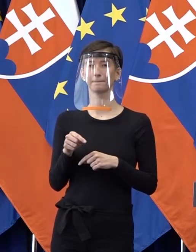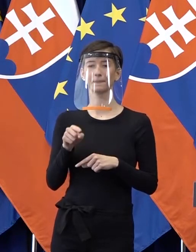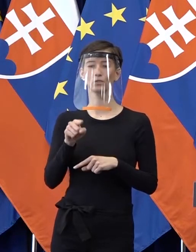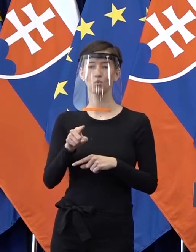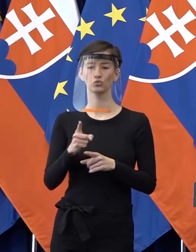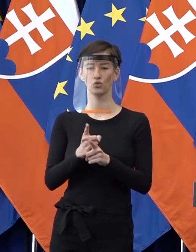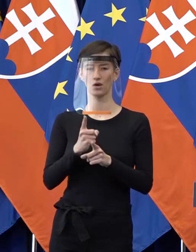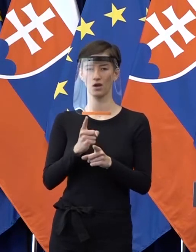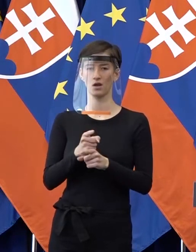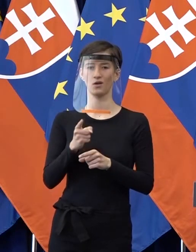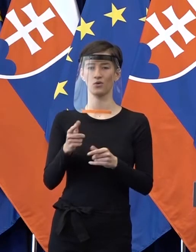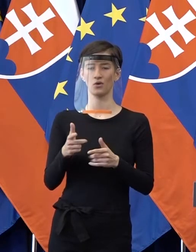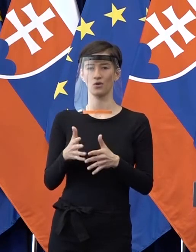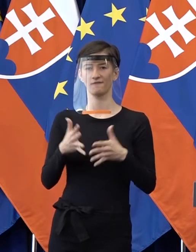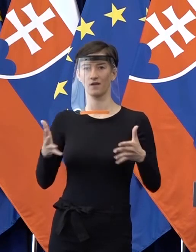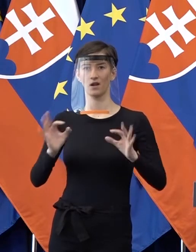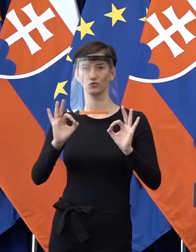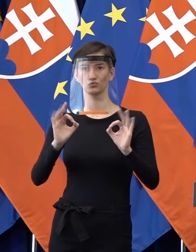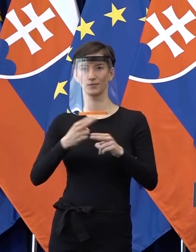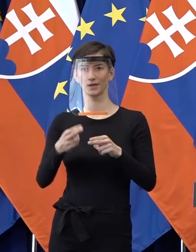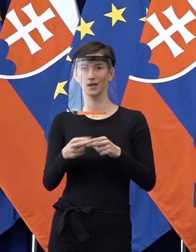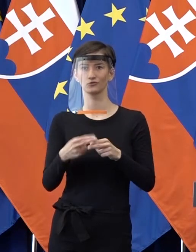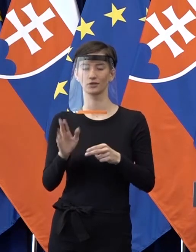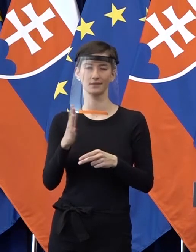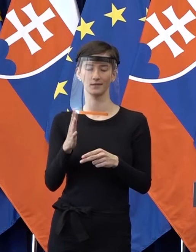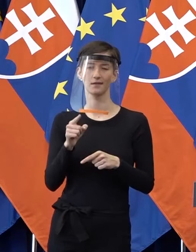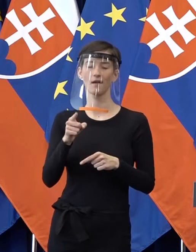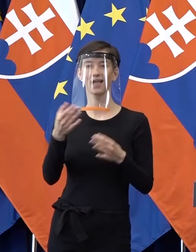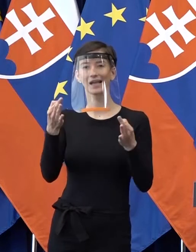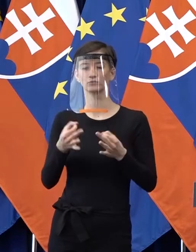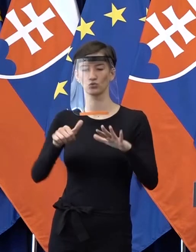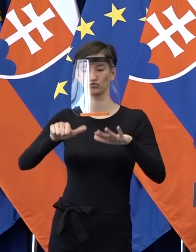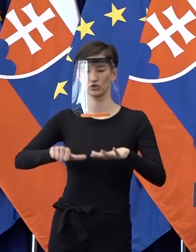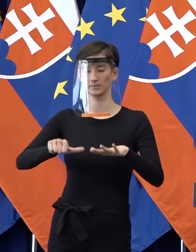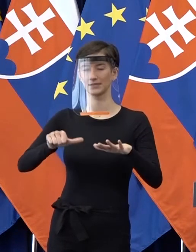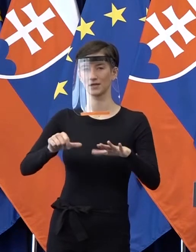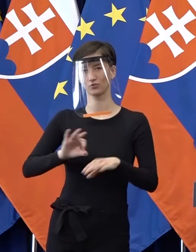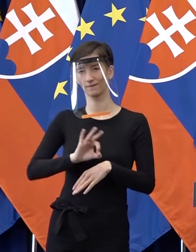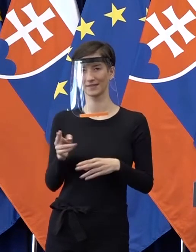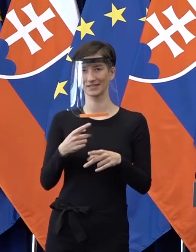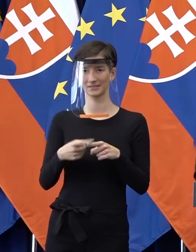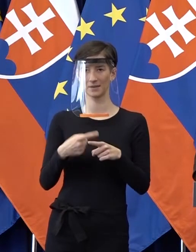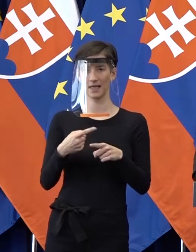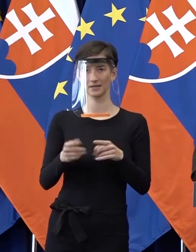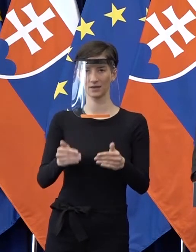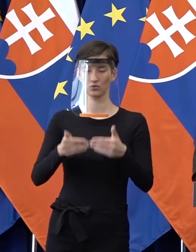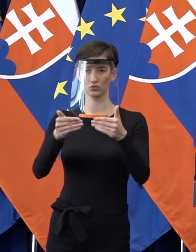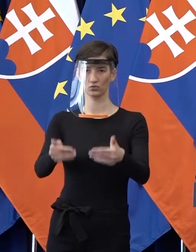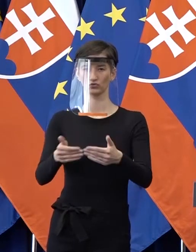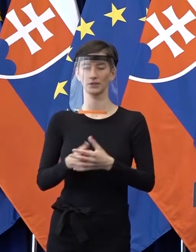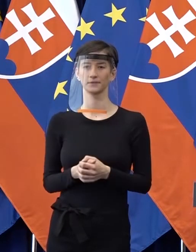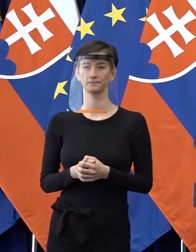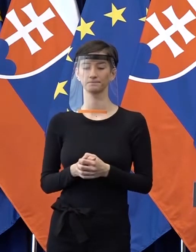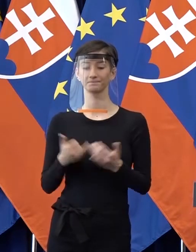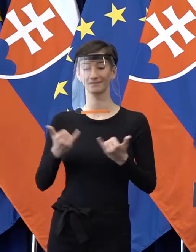grandiózne, ako ponúkli banky 9 mesiacov, ale je pre nás znesiteľné. Čiže dnes sme dospeli k dohode, čo sa týka